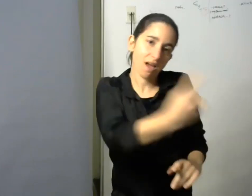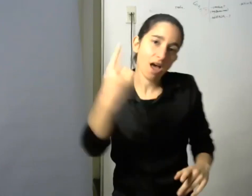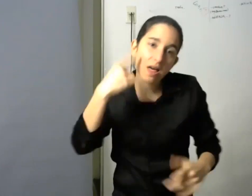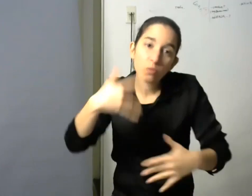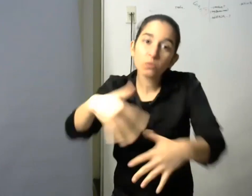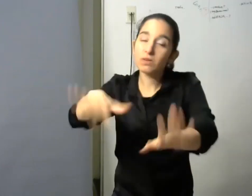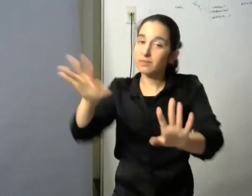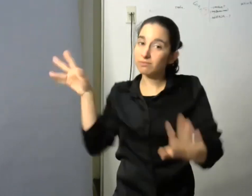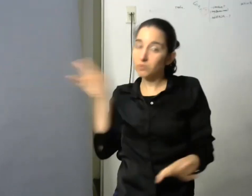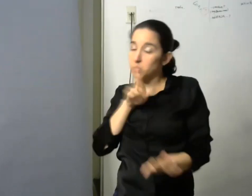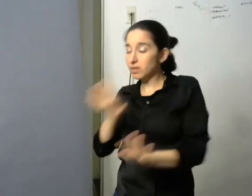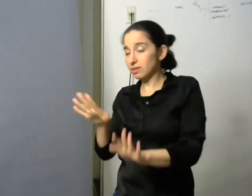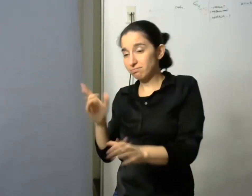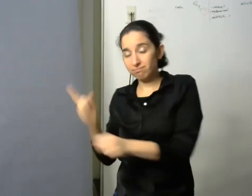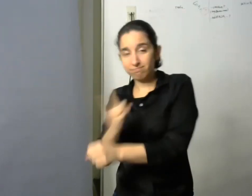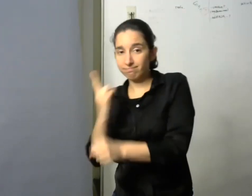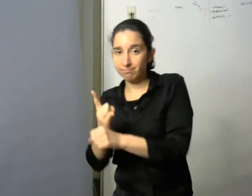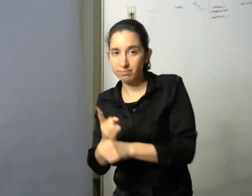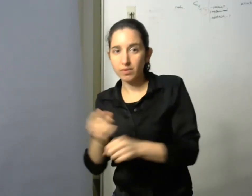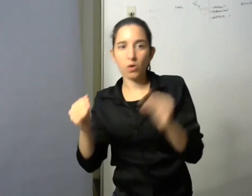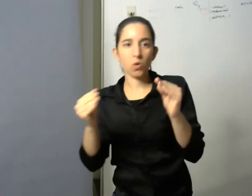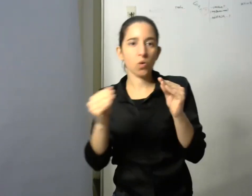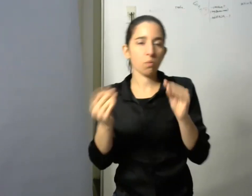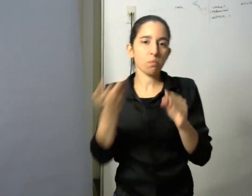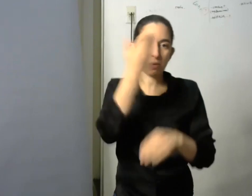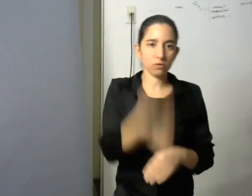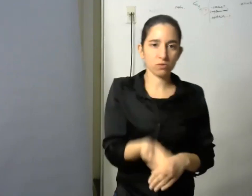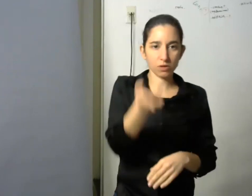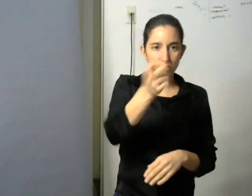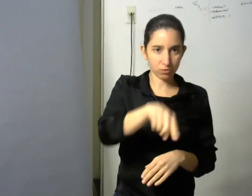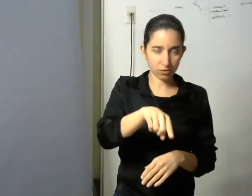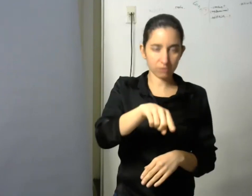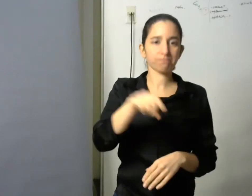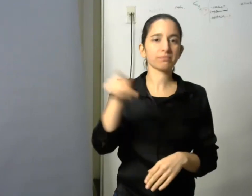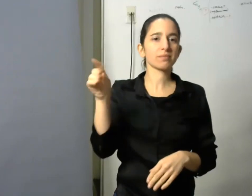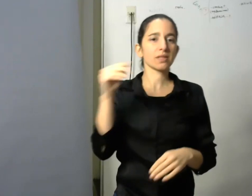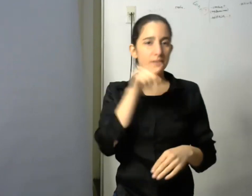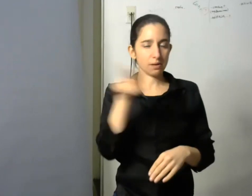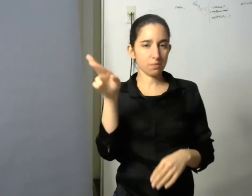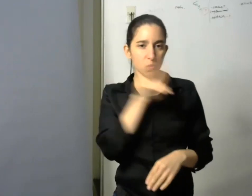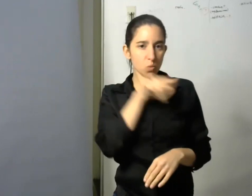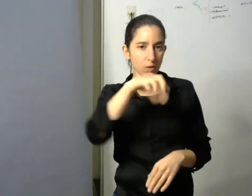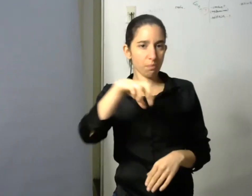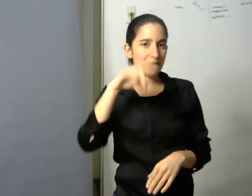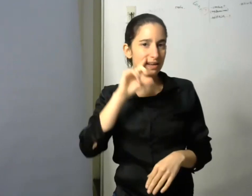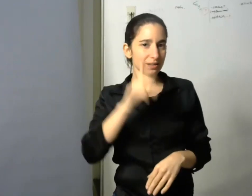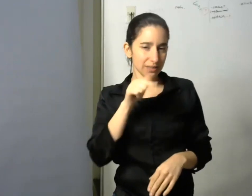persona Patricia discapacitada motorilla que asistía con un asistente porque estaba totalmente invalidada de cualquier